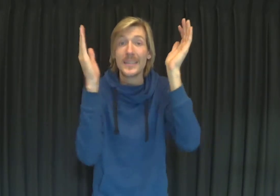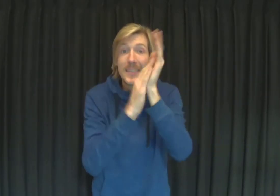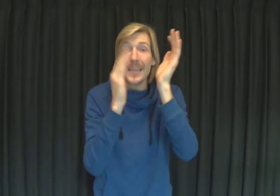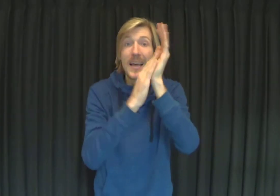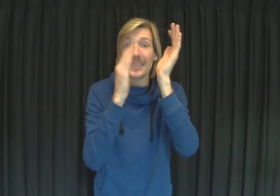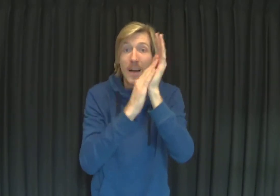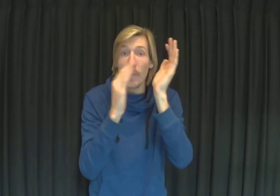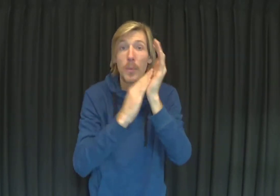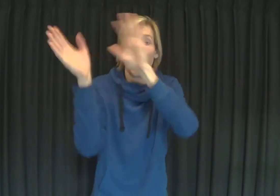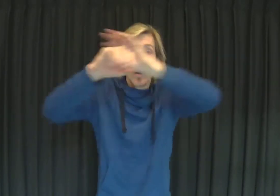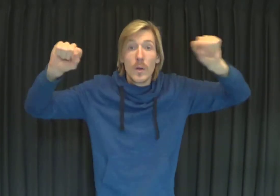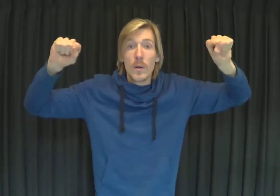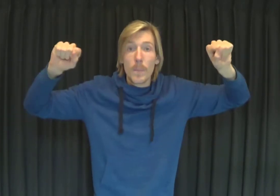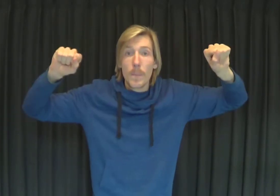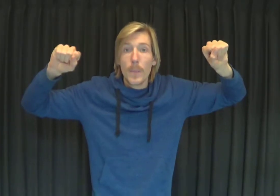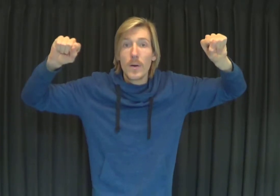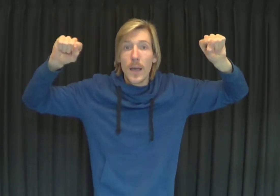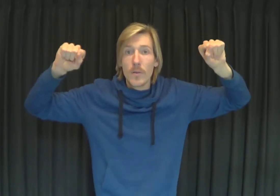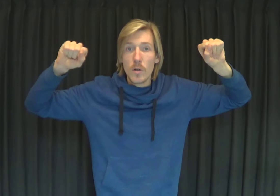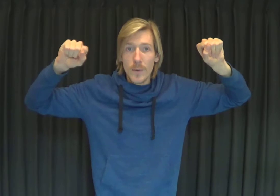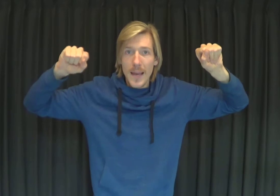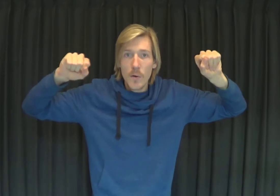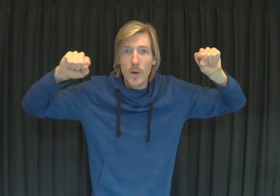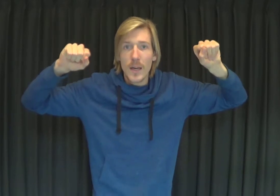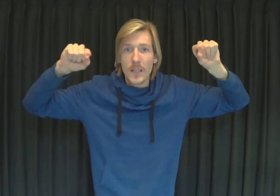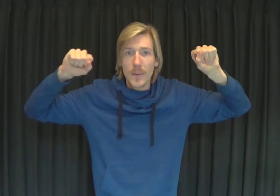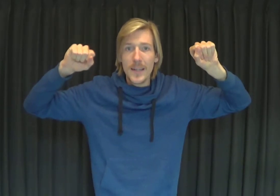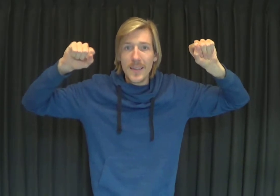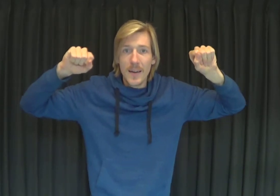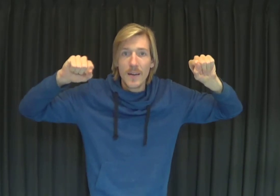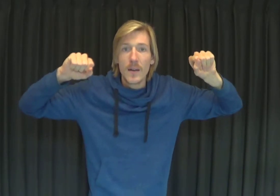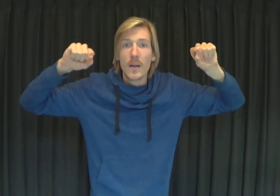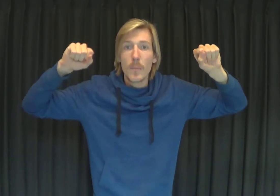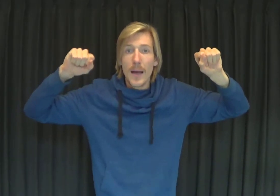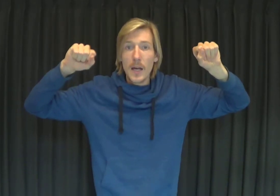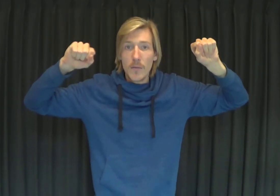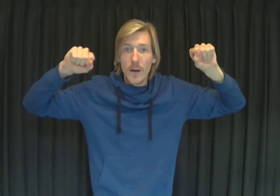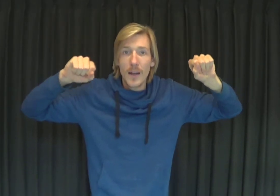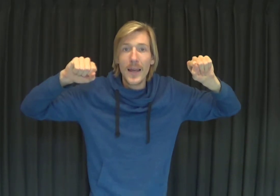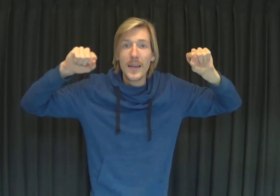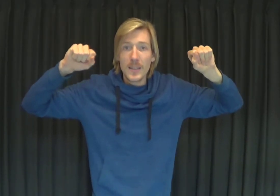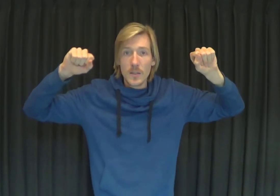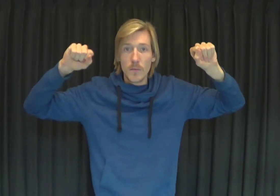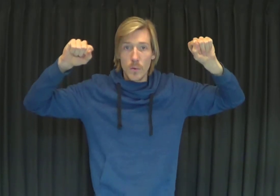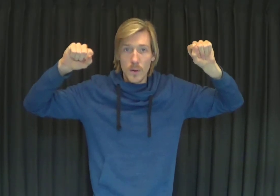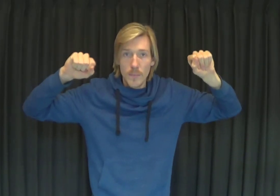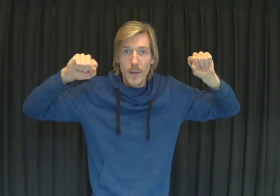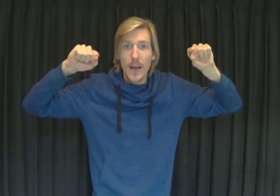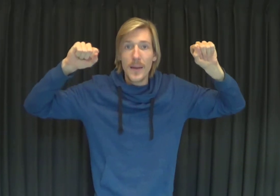sinaasappel. Oké, we doen hem meteen nog een keertje. Maar dit keer gebruiken we alleen eerst de woorden, en